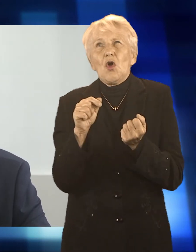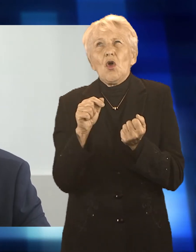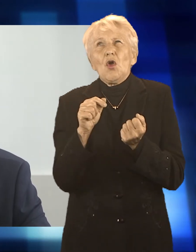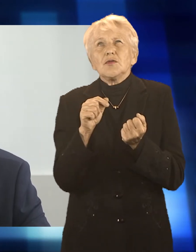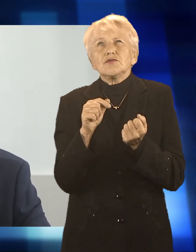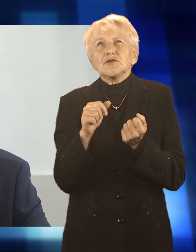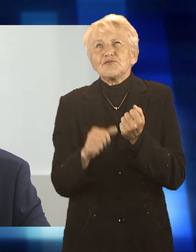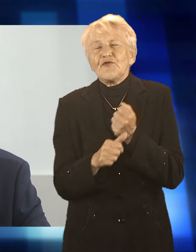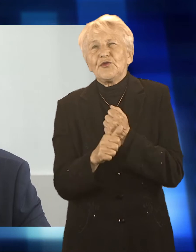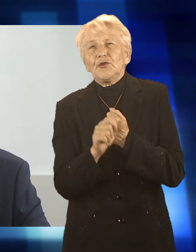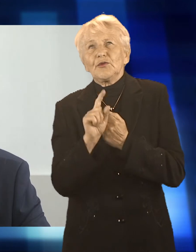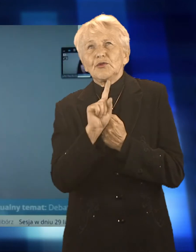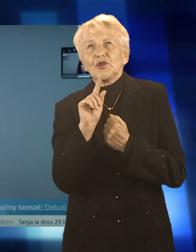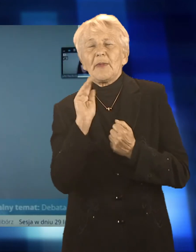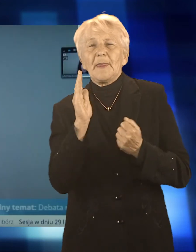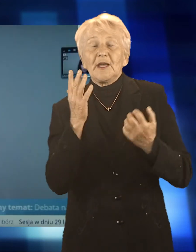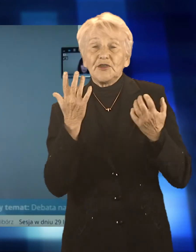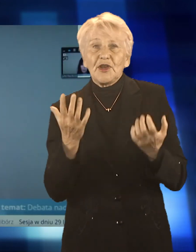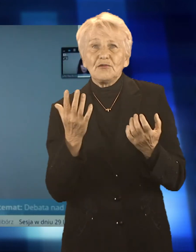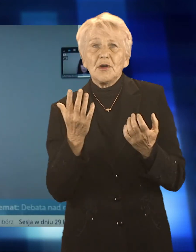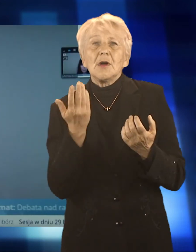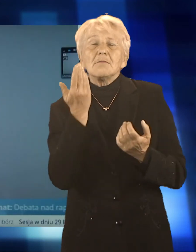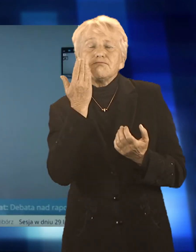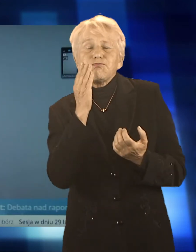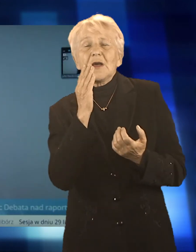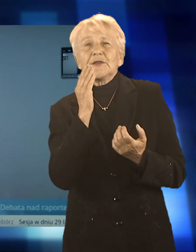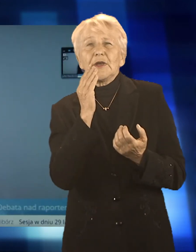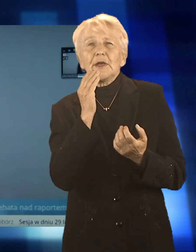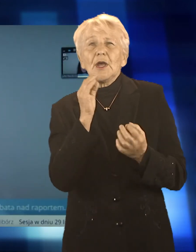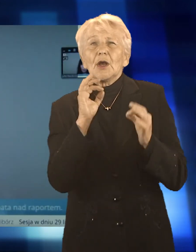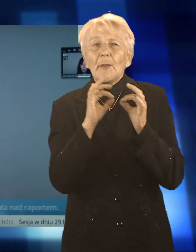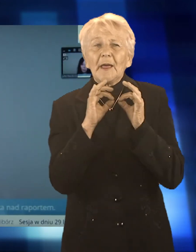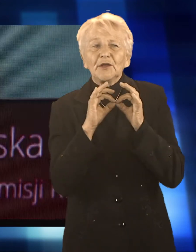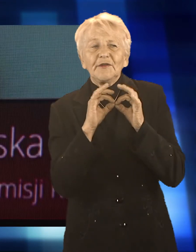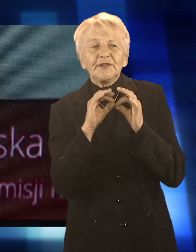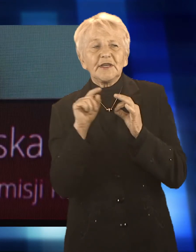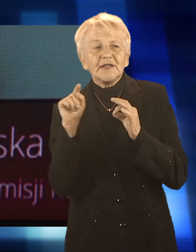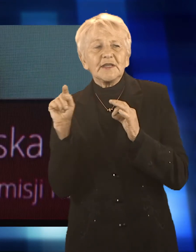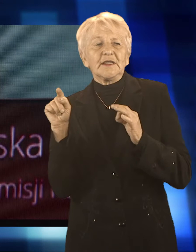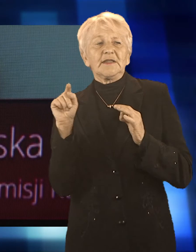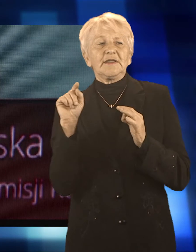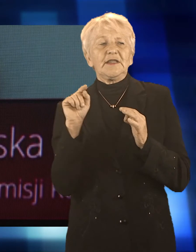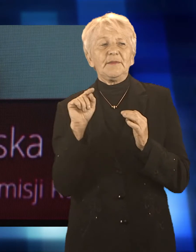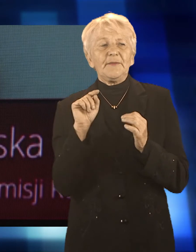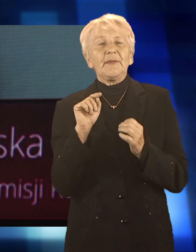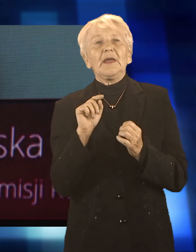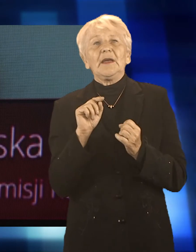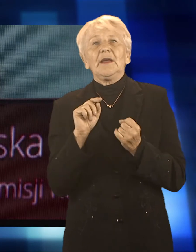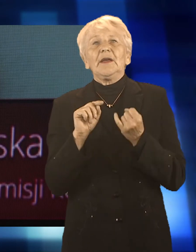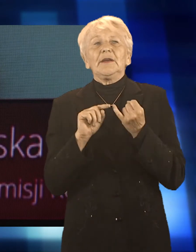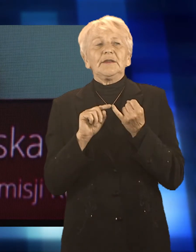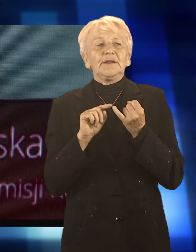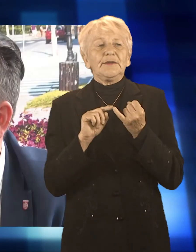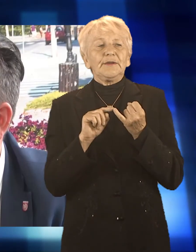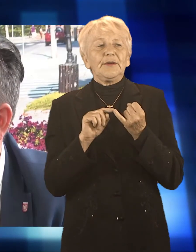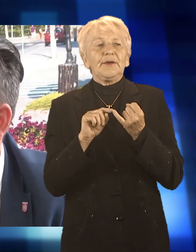mną a tymi osobami. A przypomnijmy, że te głosy z ramienia koalicji rządzącej należały do dwojga radnych z klubu Michała Fity, który jako